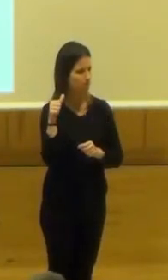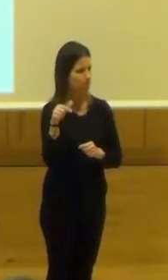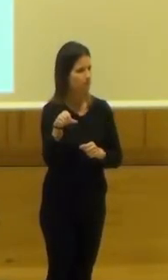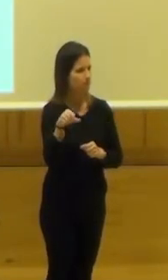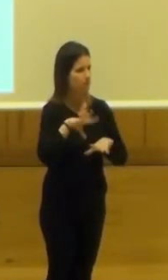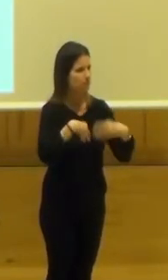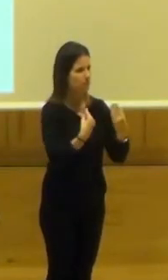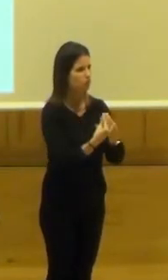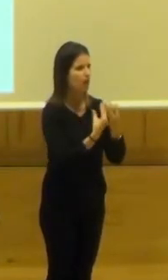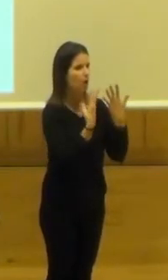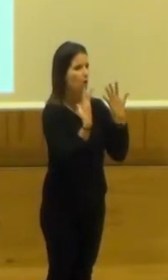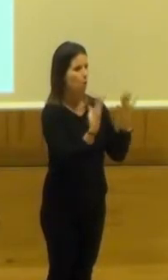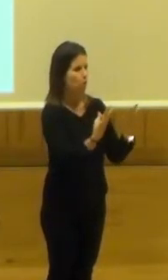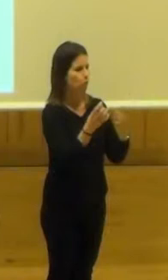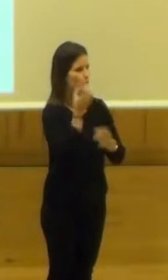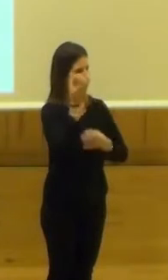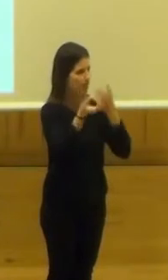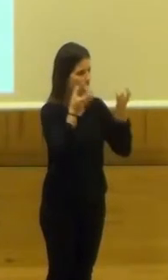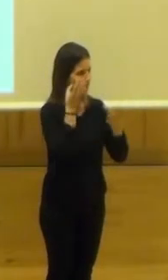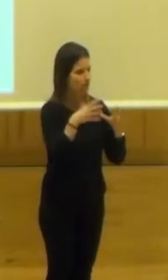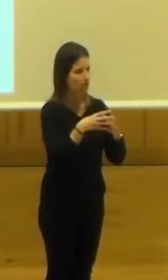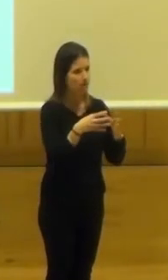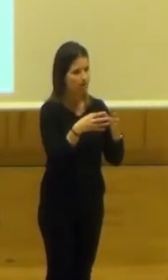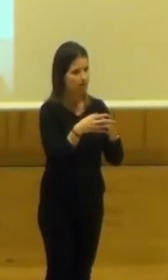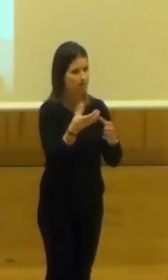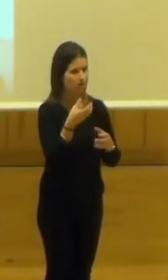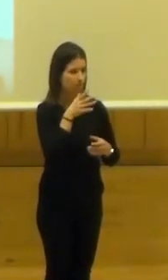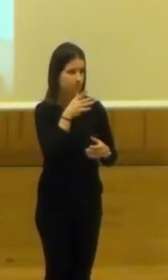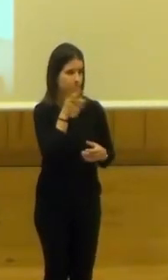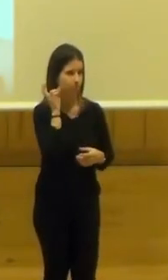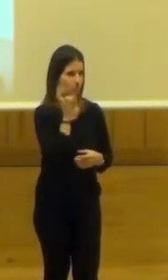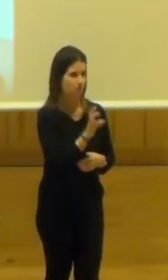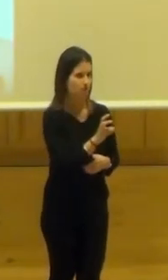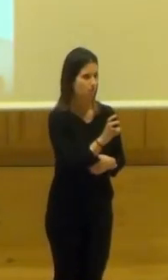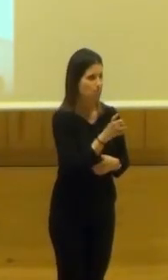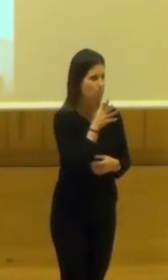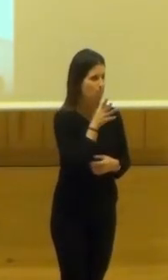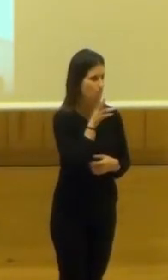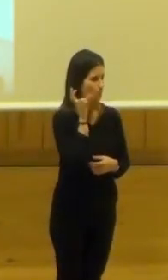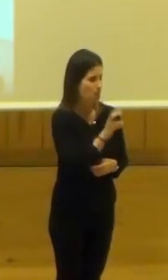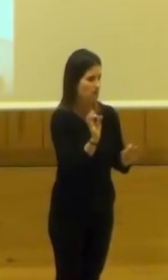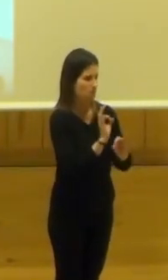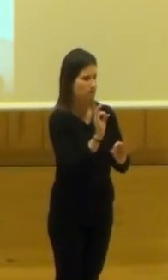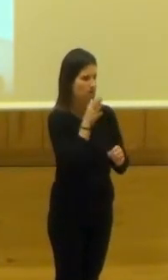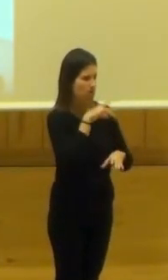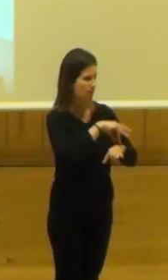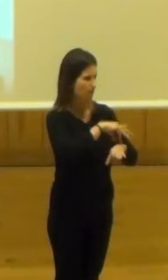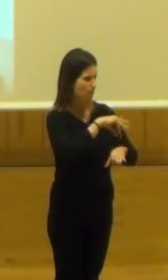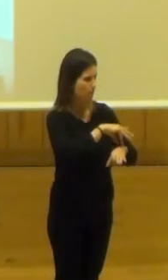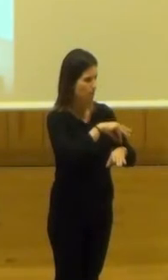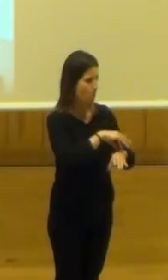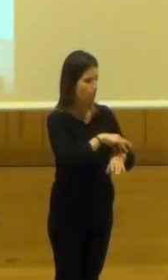En total son ocho iniciativas. Granada Ciudad del Rock no estará presente porque Nani está indispuesto. Entonces,